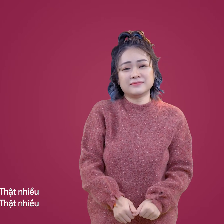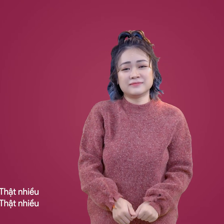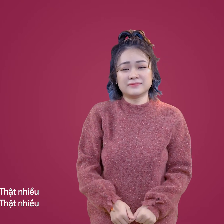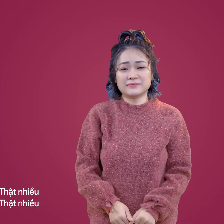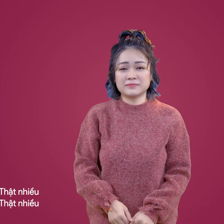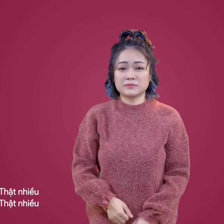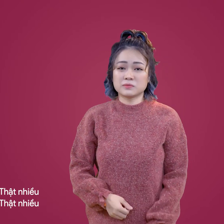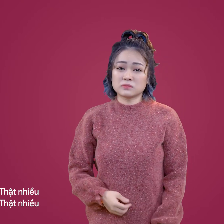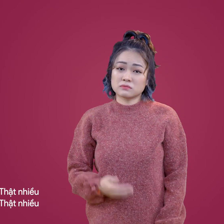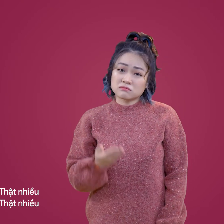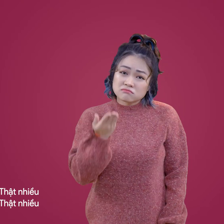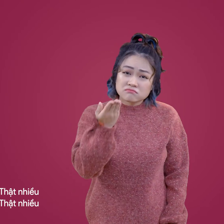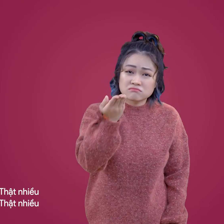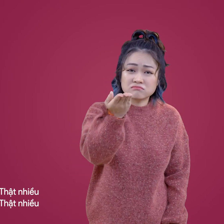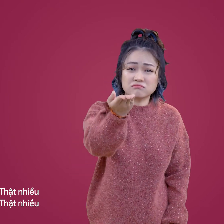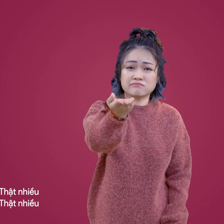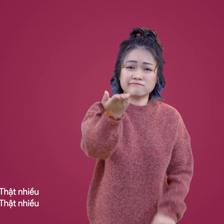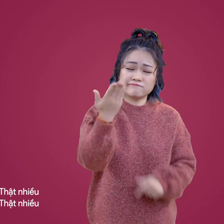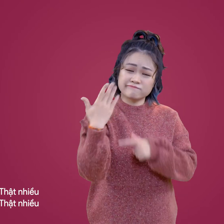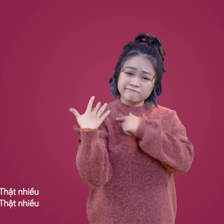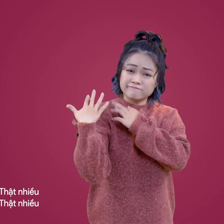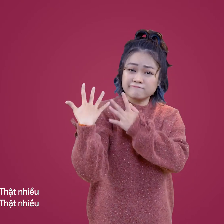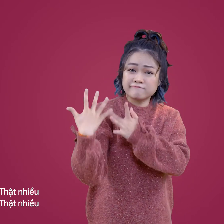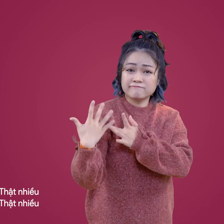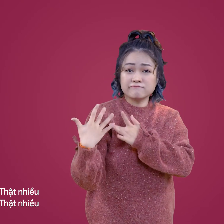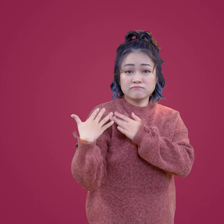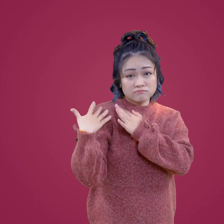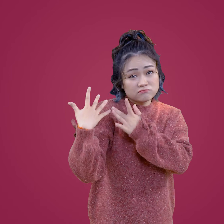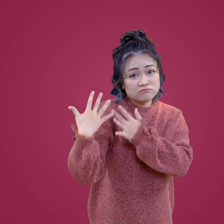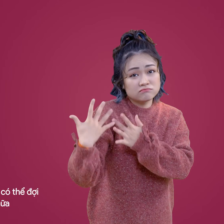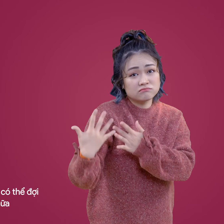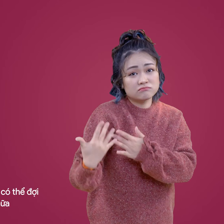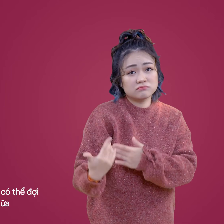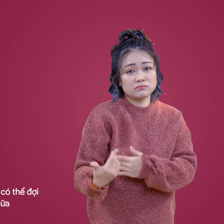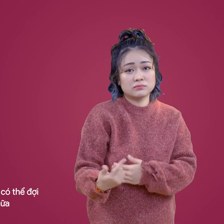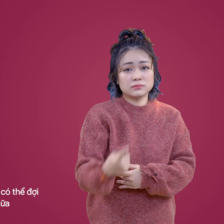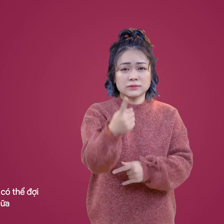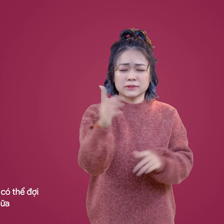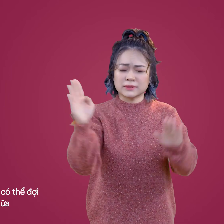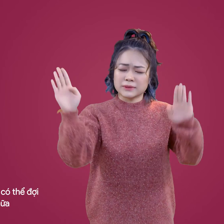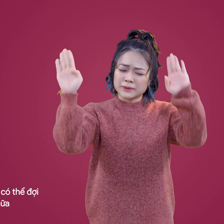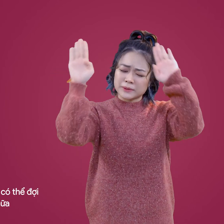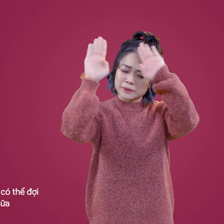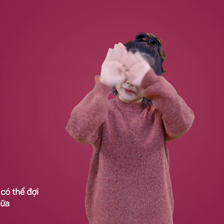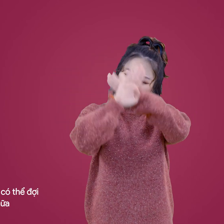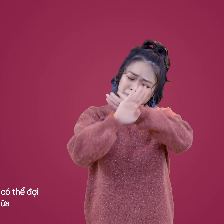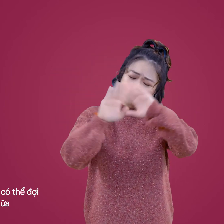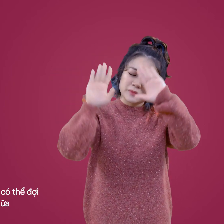보고싶다 보고싶다 보고싶다 보고싶다 조금만 기다리면